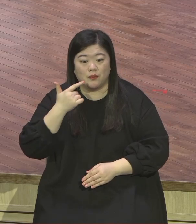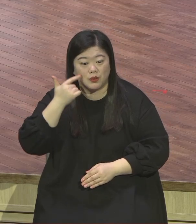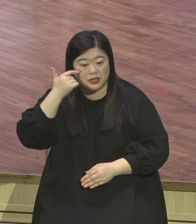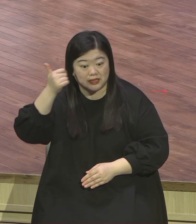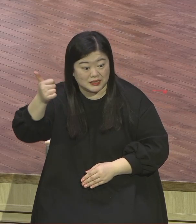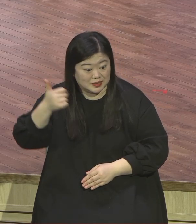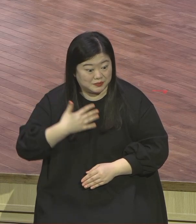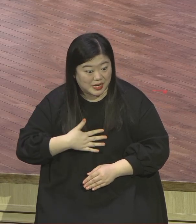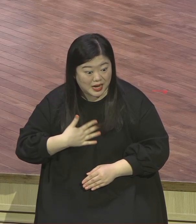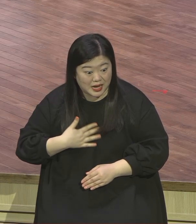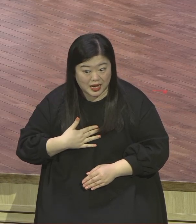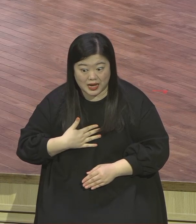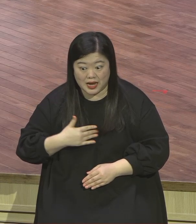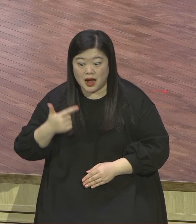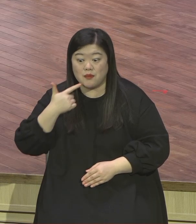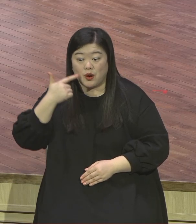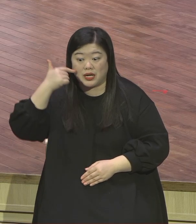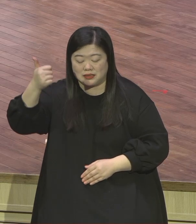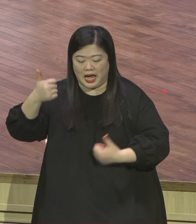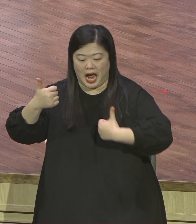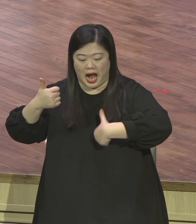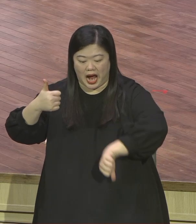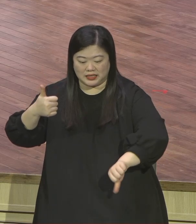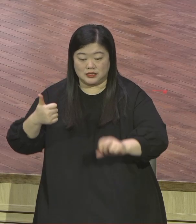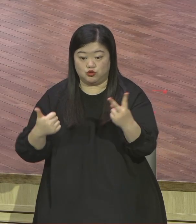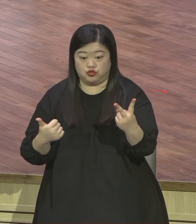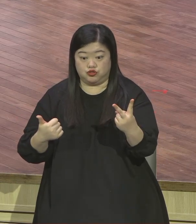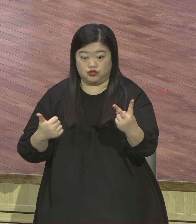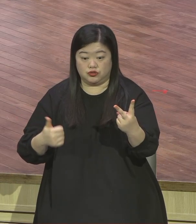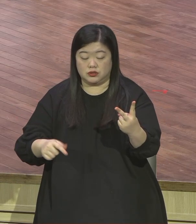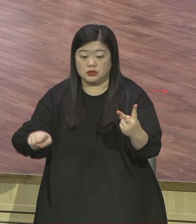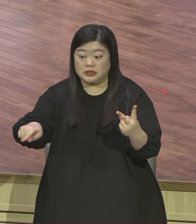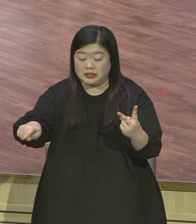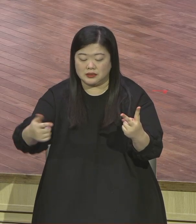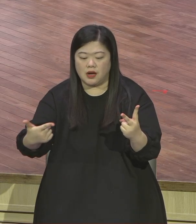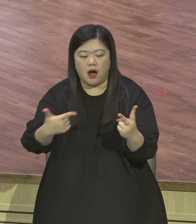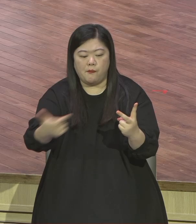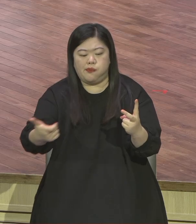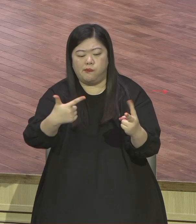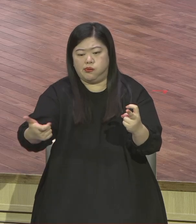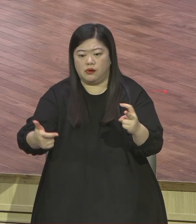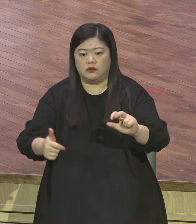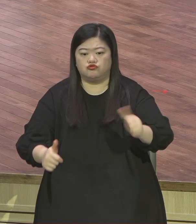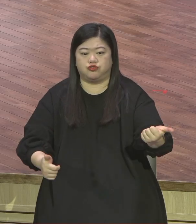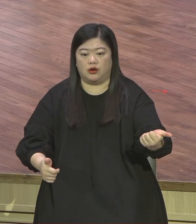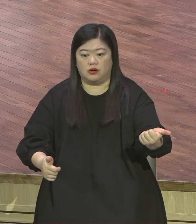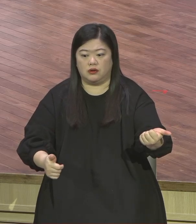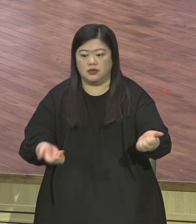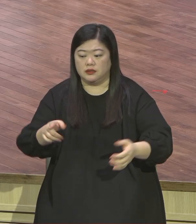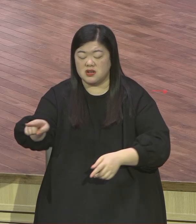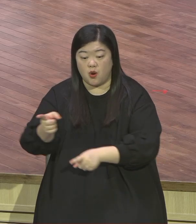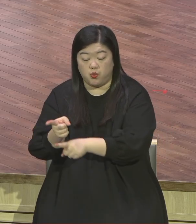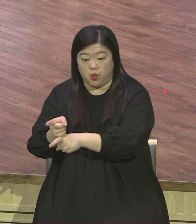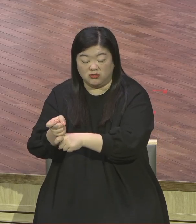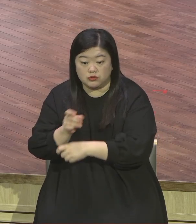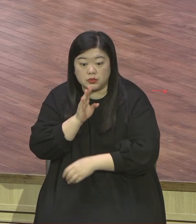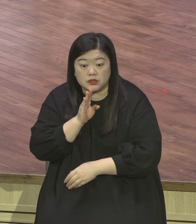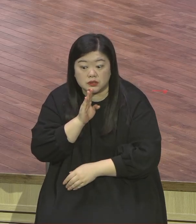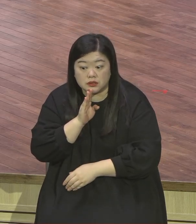장본인을 양아들로 삼았다니까요 자기 아들로 삼았어요 원수 중에 상원수인데 자기 아들로